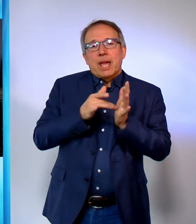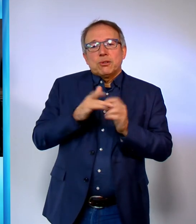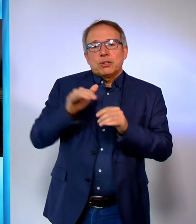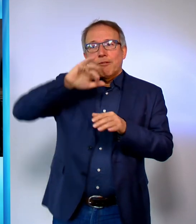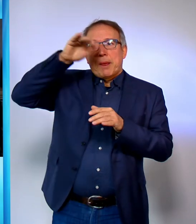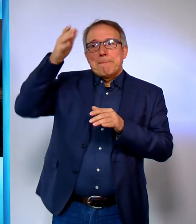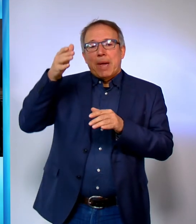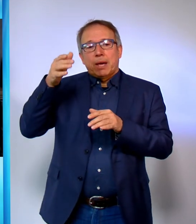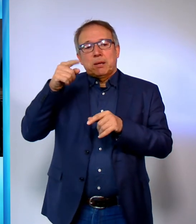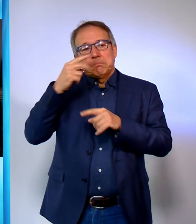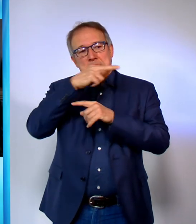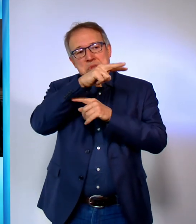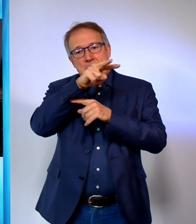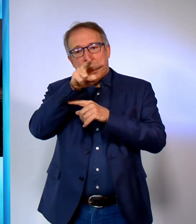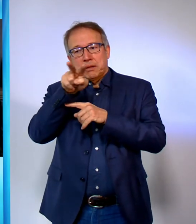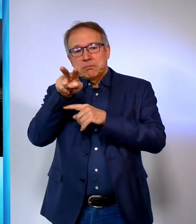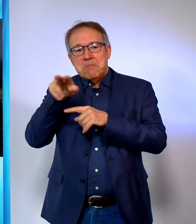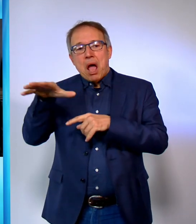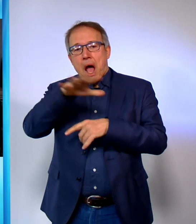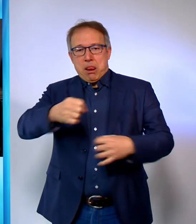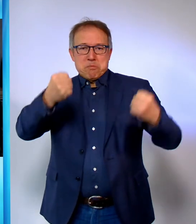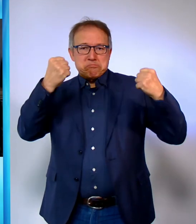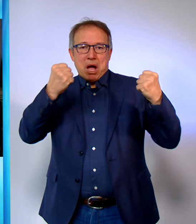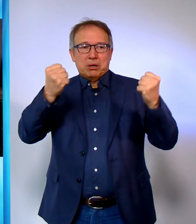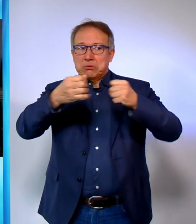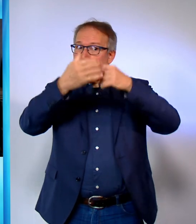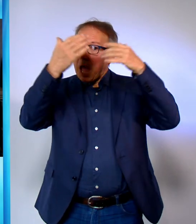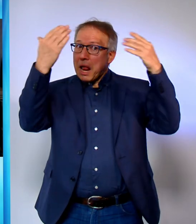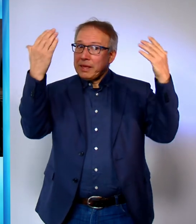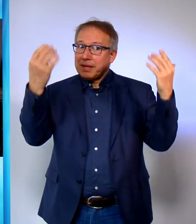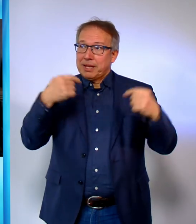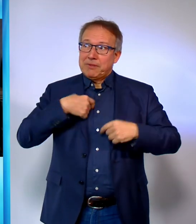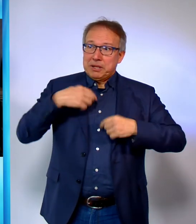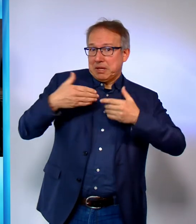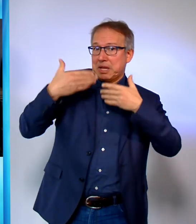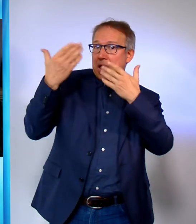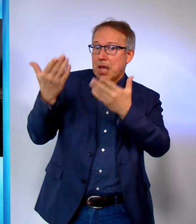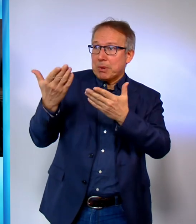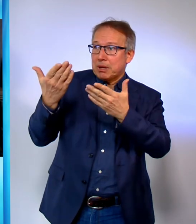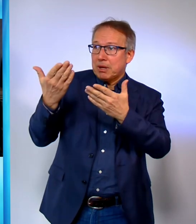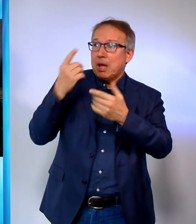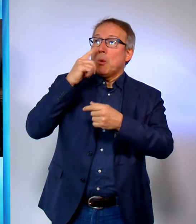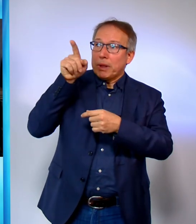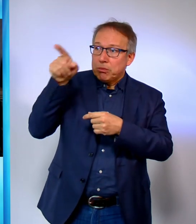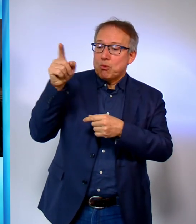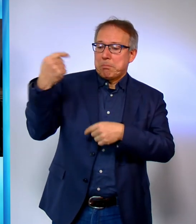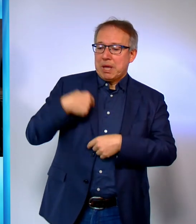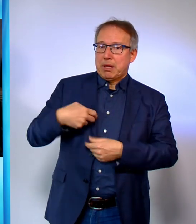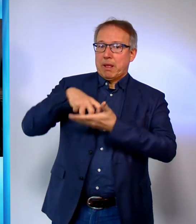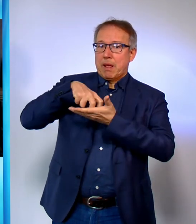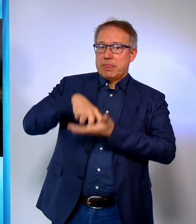Dann flüstert er ihm ein, all die Macht und Herrlichkeit dieser Reiche will ich dir geben, wenn du mich